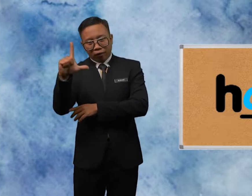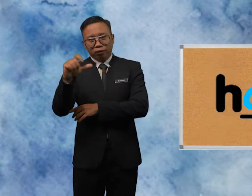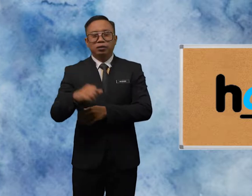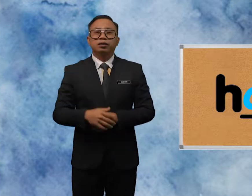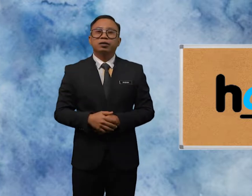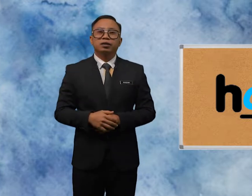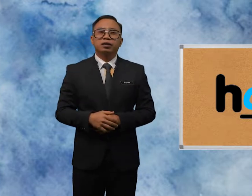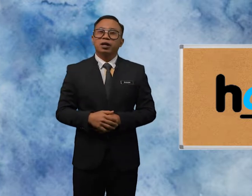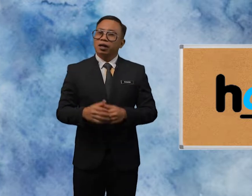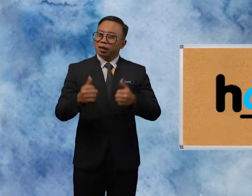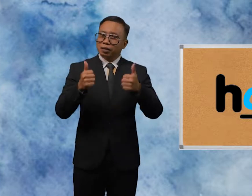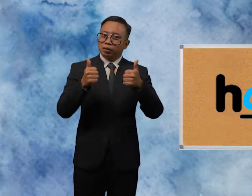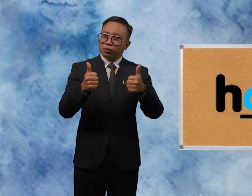Good